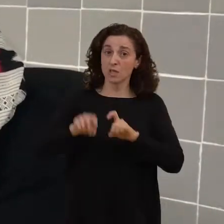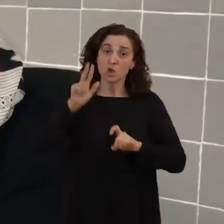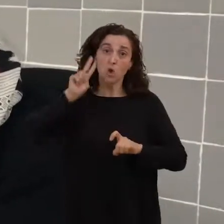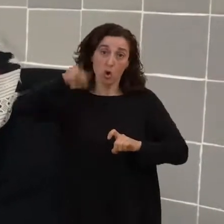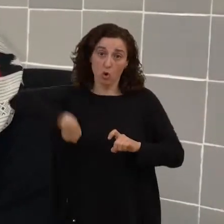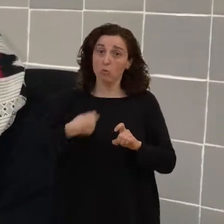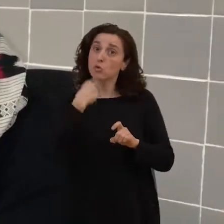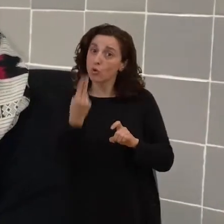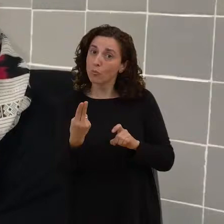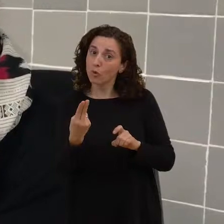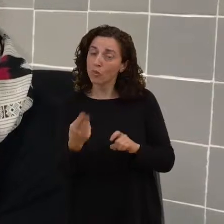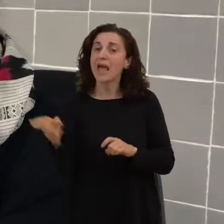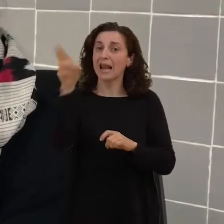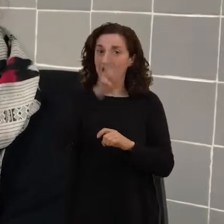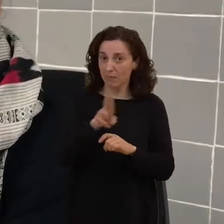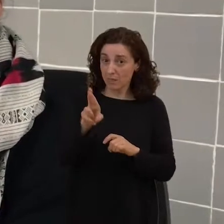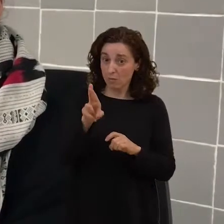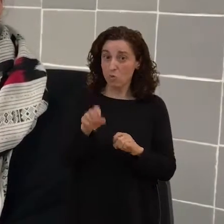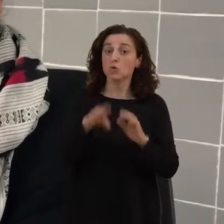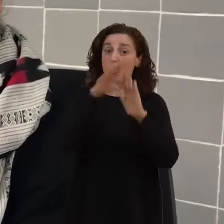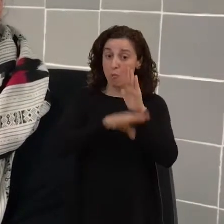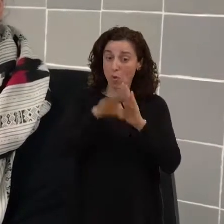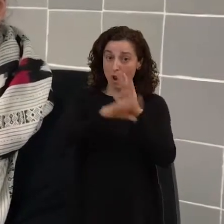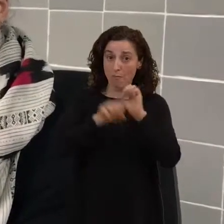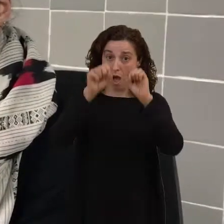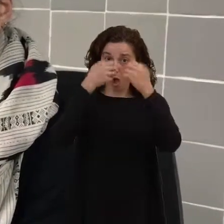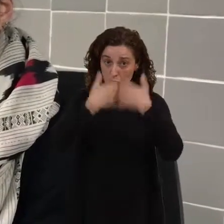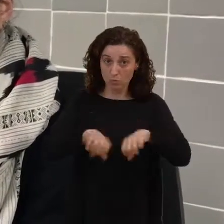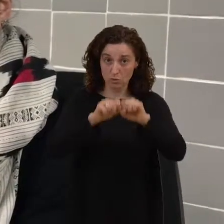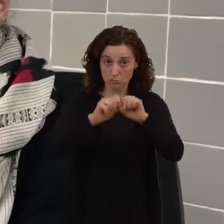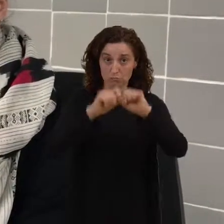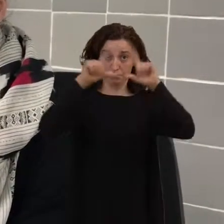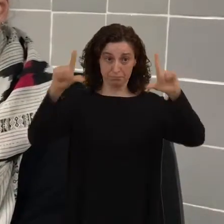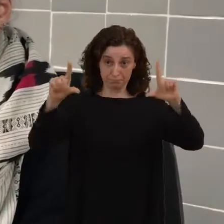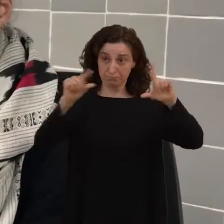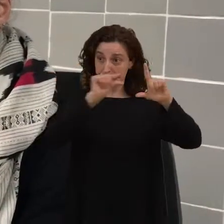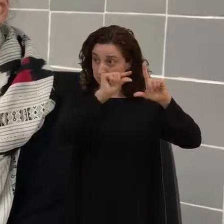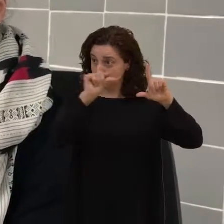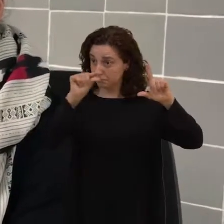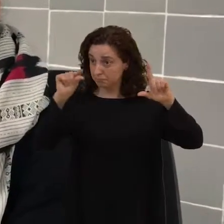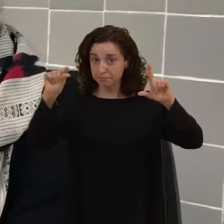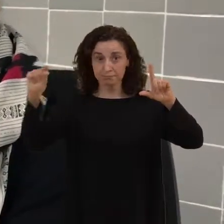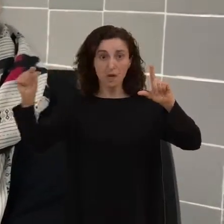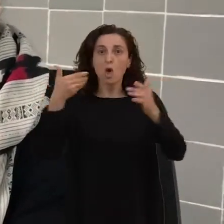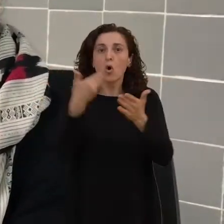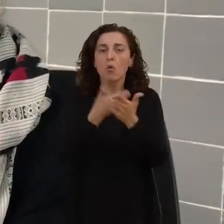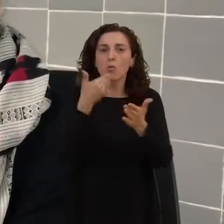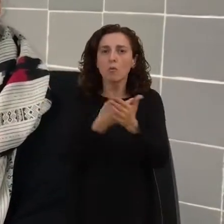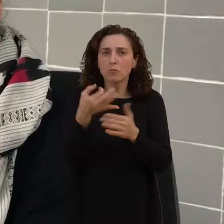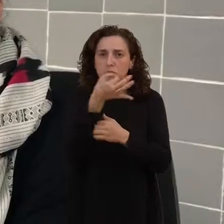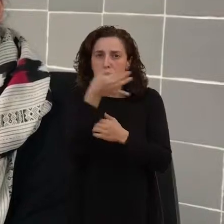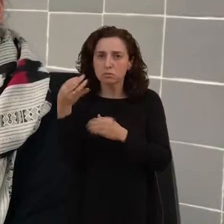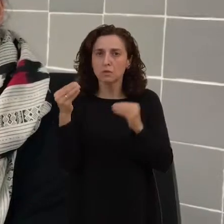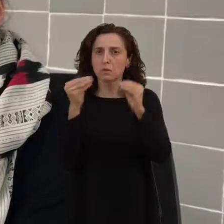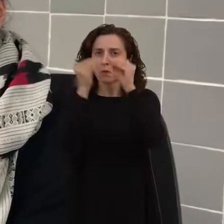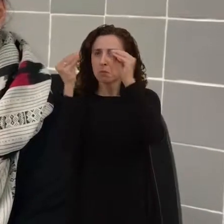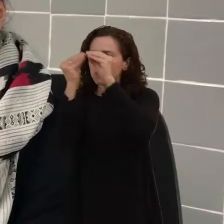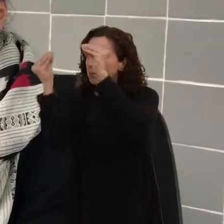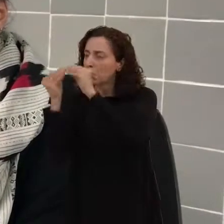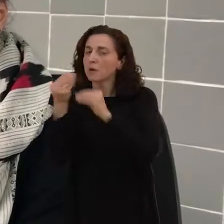está diciendo el locutor, entonces el programa lo transcribe en la pantalla, nosotros comprobamos que está saliendo todo correctamente, y ya una vez que